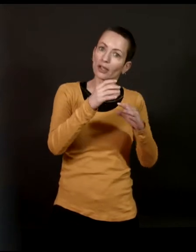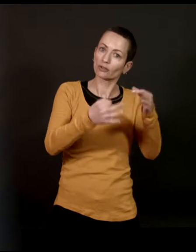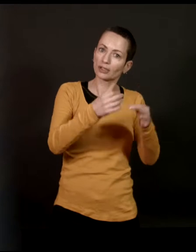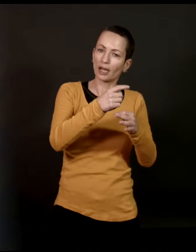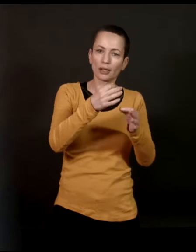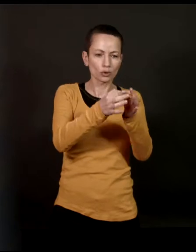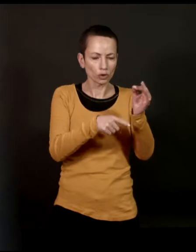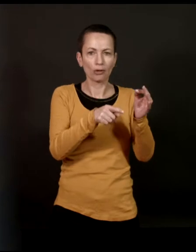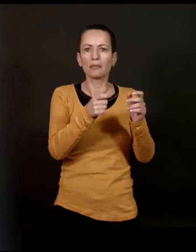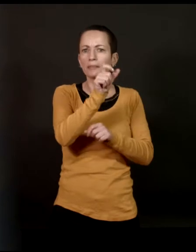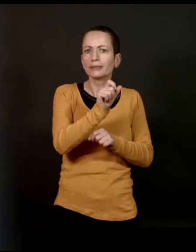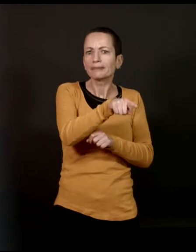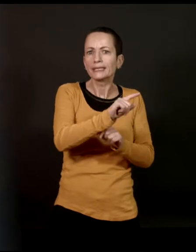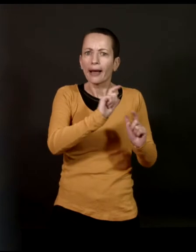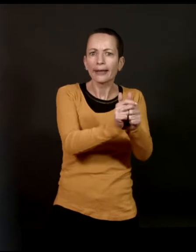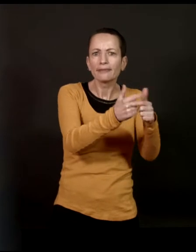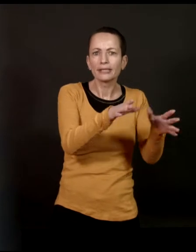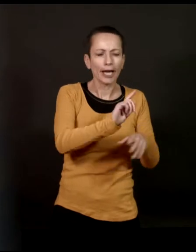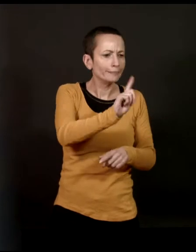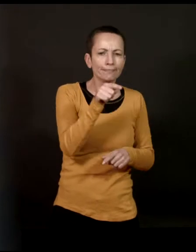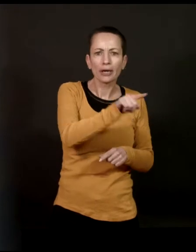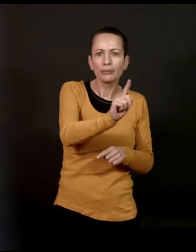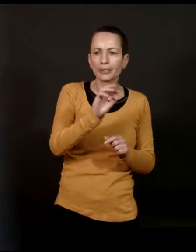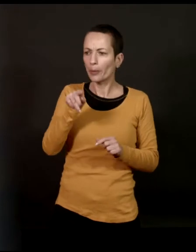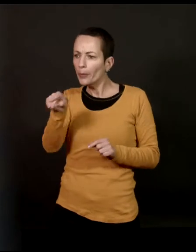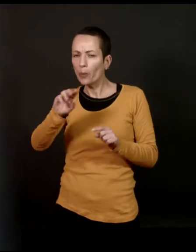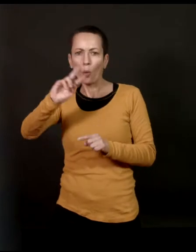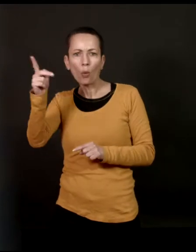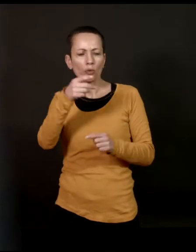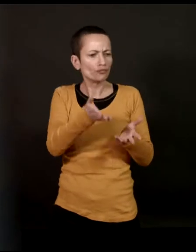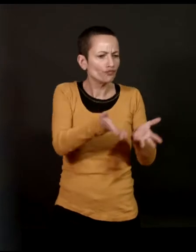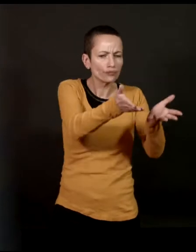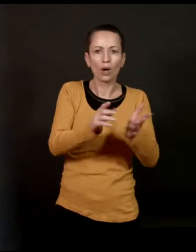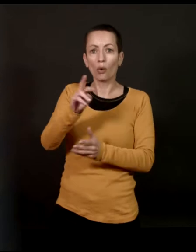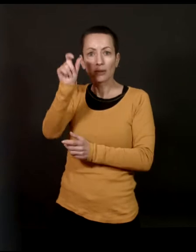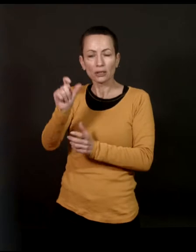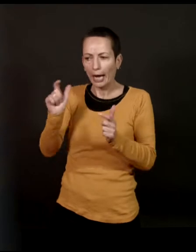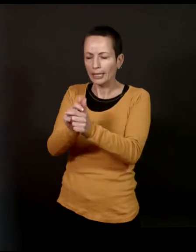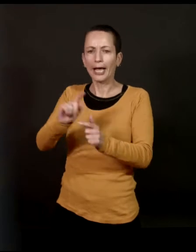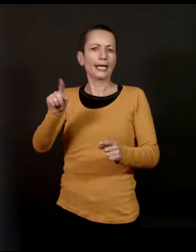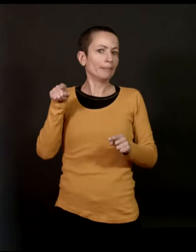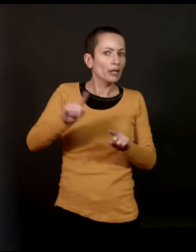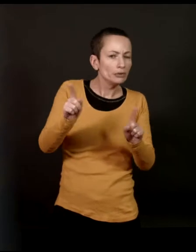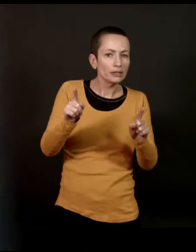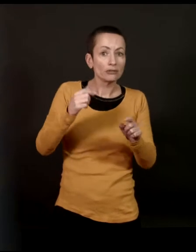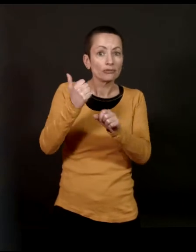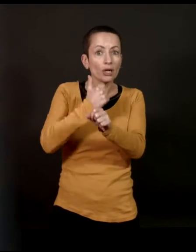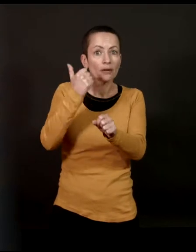une affaire judiciaire, donc un tel a été arrêté. Ah ben finalement, ce n pas lui, peut-être pas lui. Il est relâché. Un autre est arrêté, mais ce n pas lui non plus.